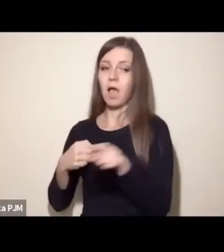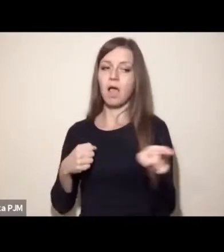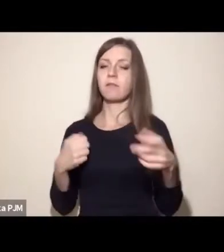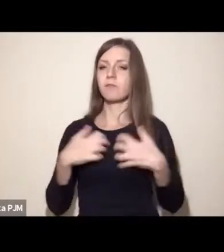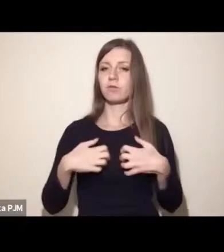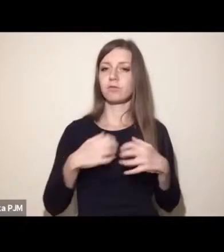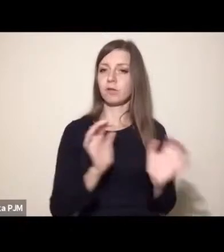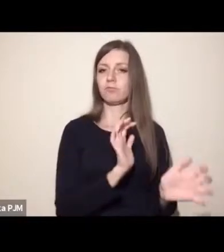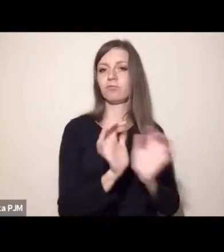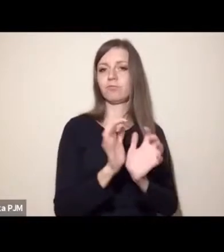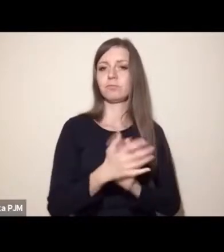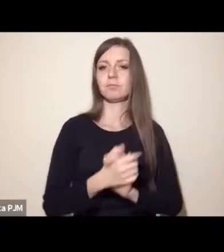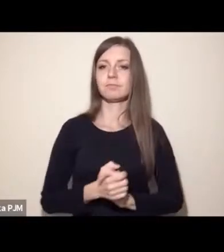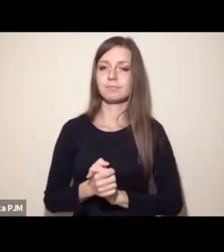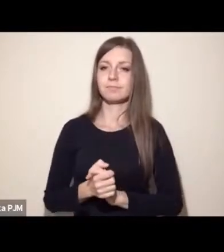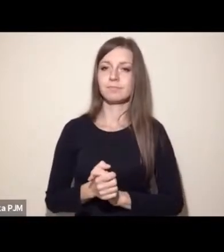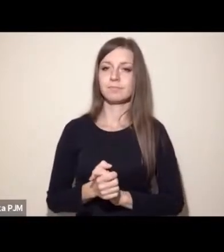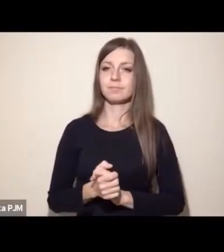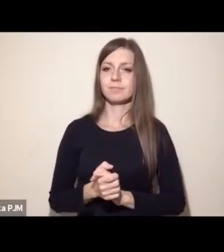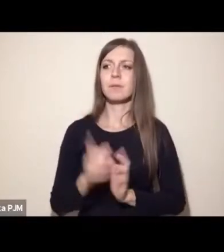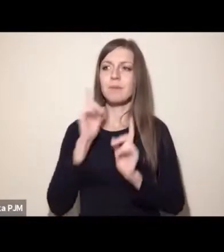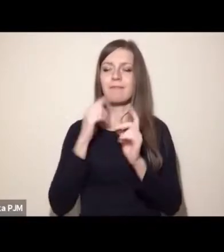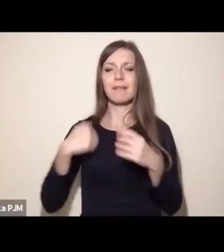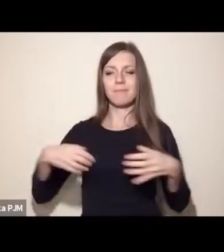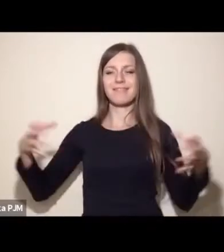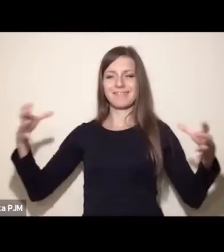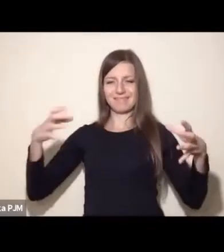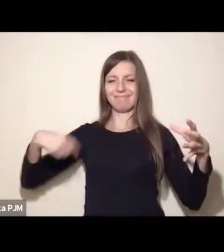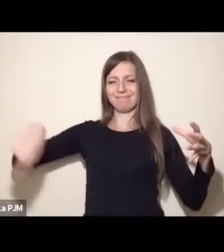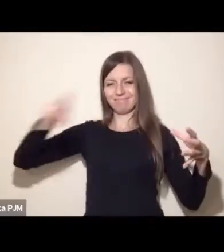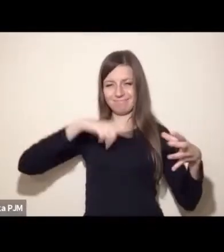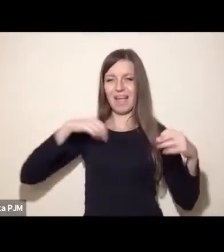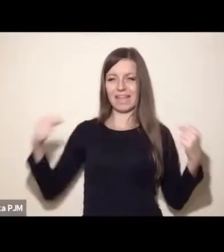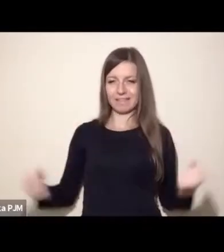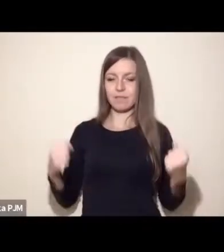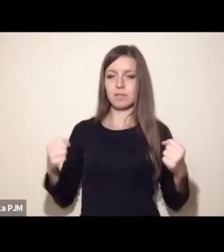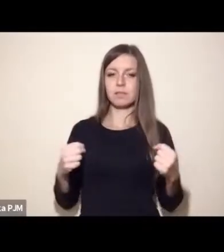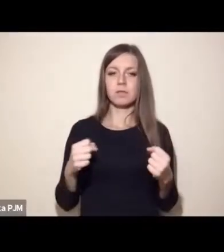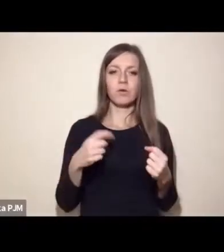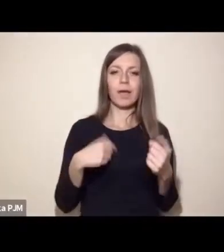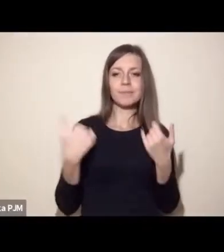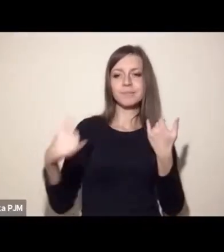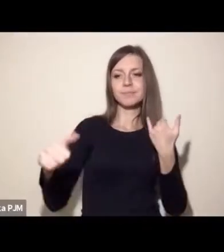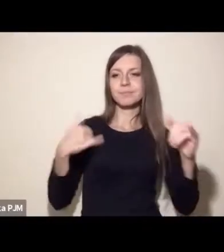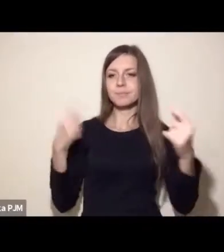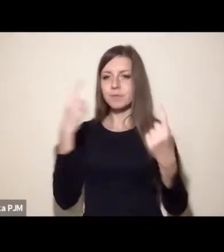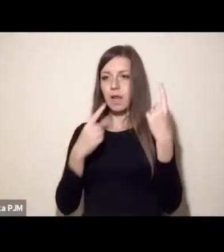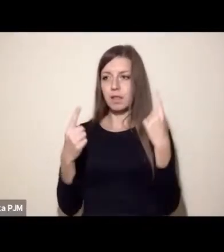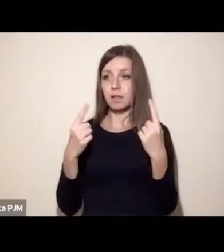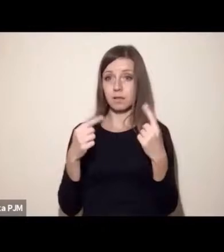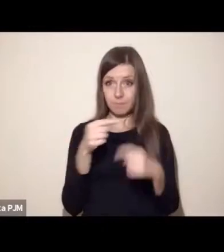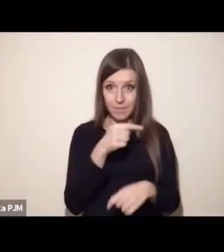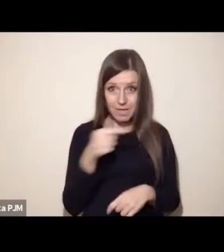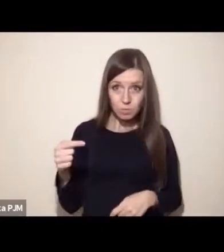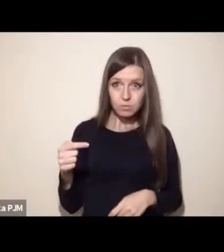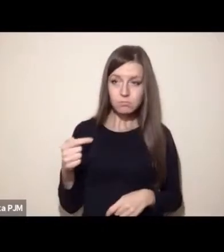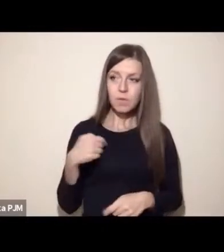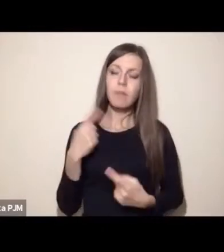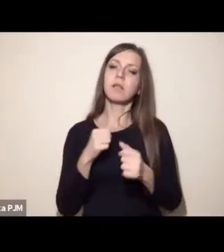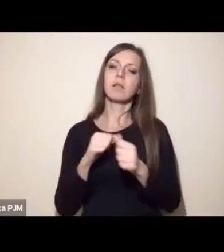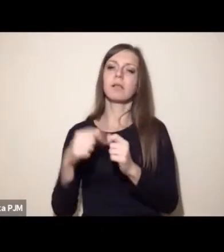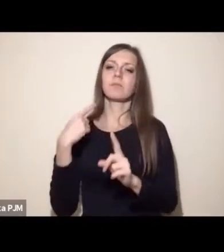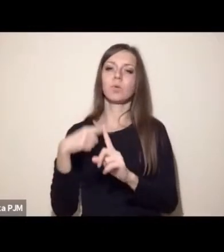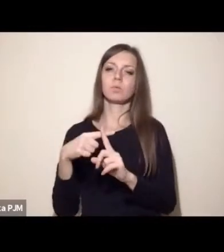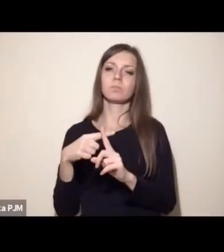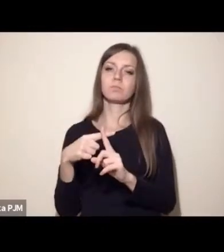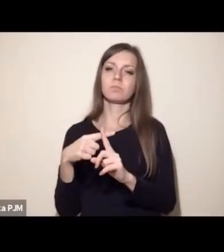Też chciałam powiedzieć, że to, że jesteśmy wewnętrznie zróżnicowani, to jest moim zdaniem wielka zaleta i właśnie ona może być kluczem do wygrania tej